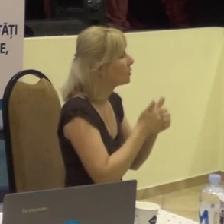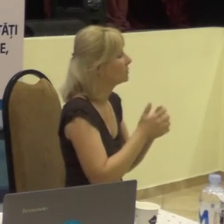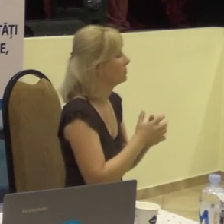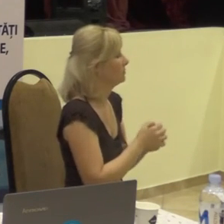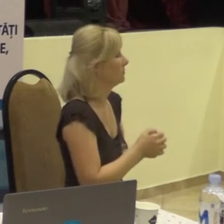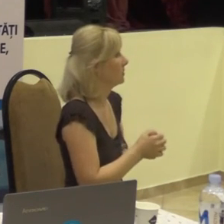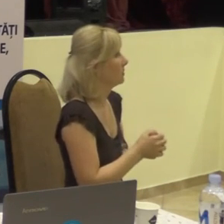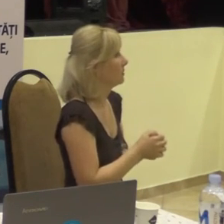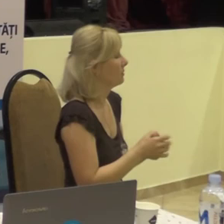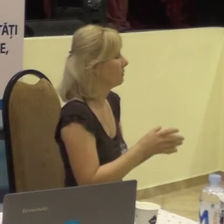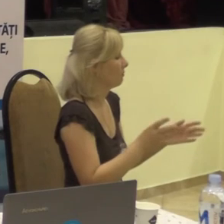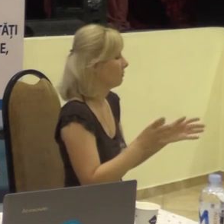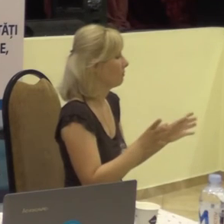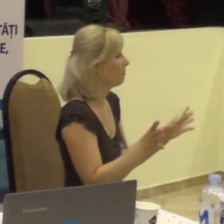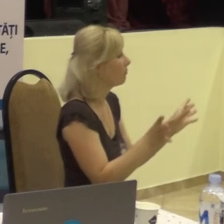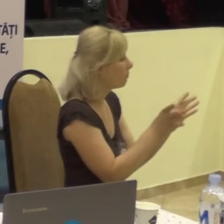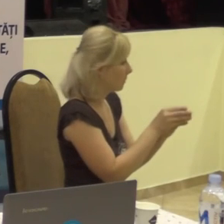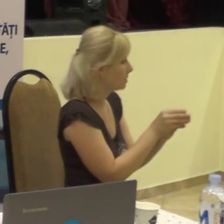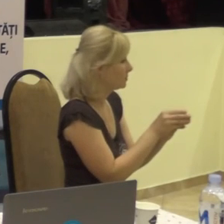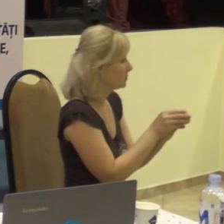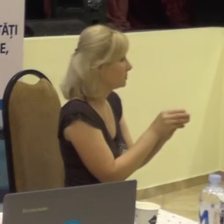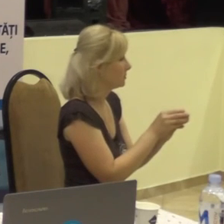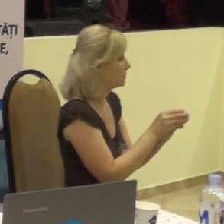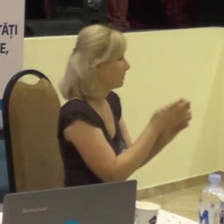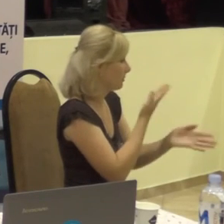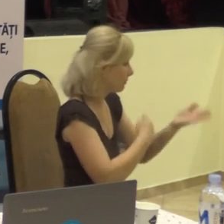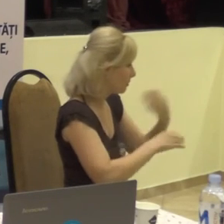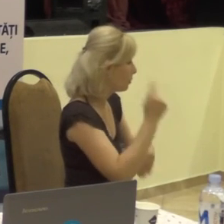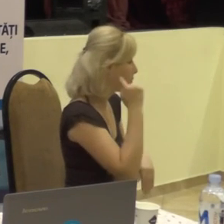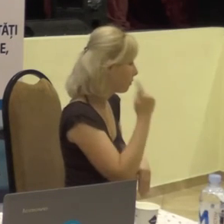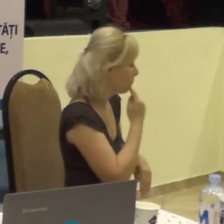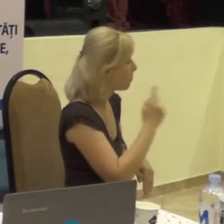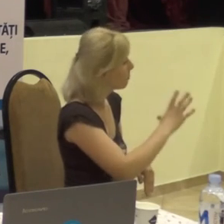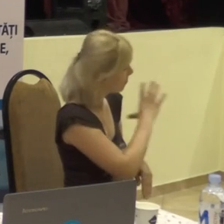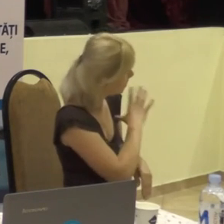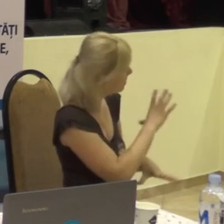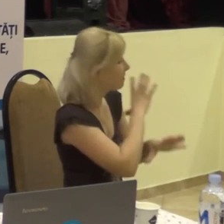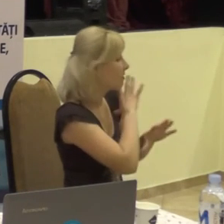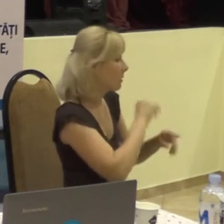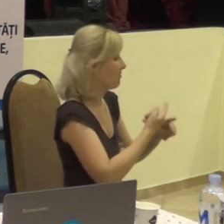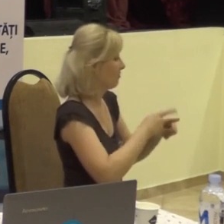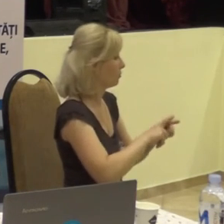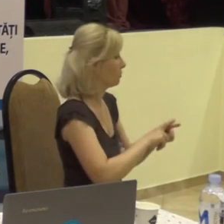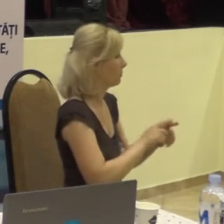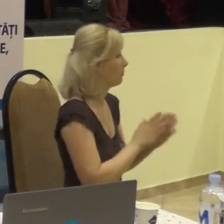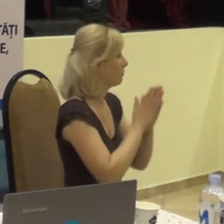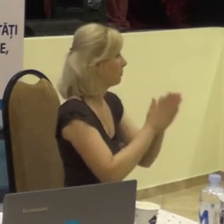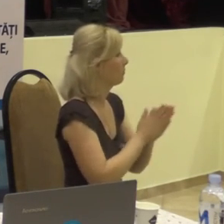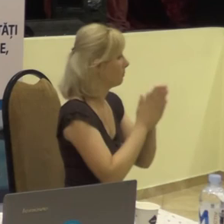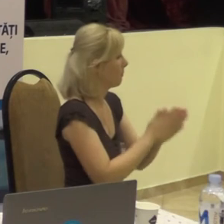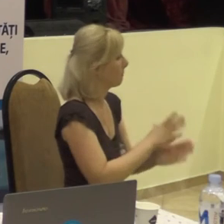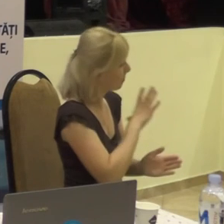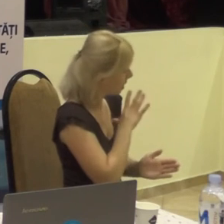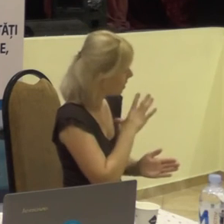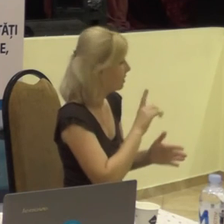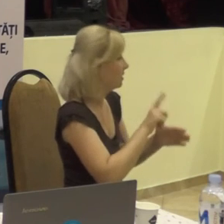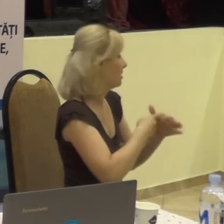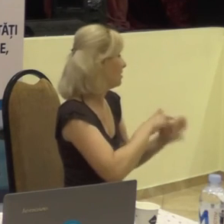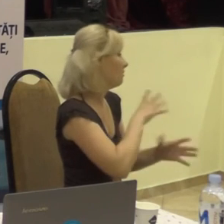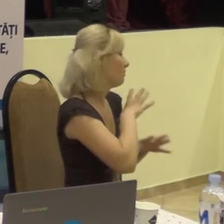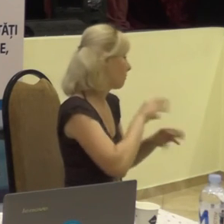comunitatea persoanelor cu dizabilități de auz. Dacă au fost astfel de inițiative,